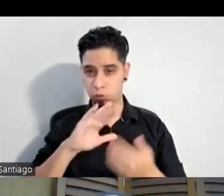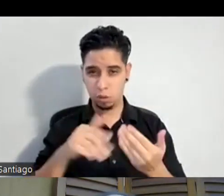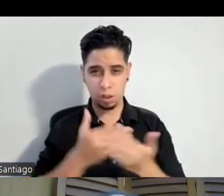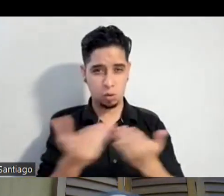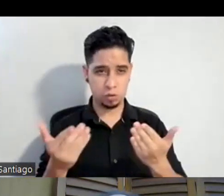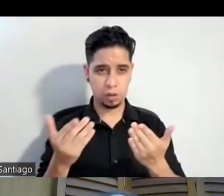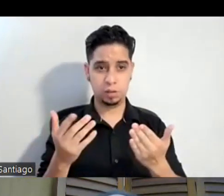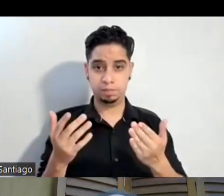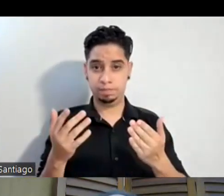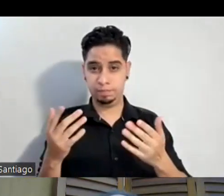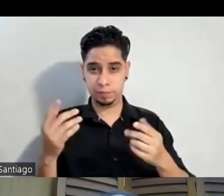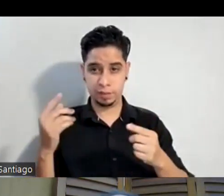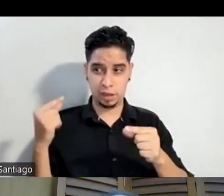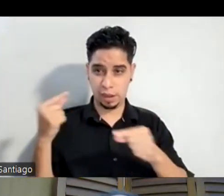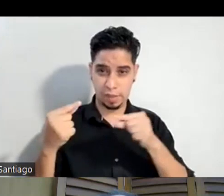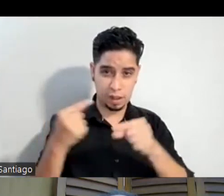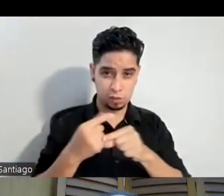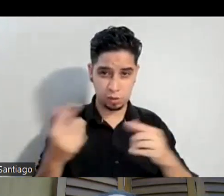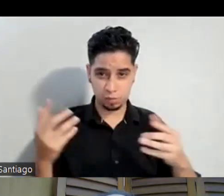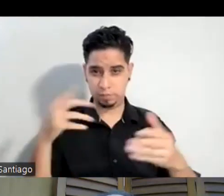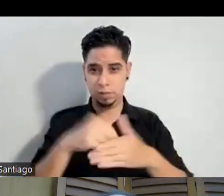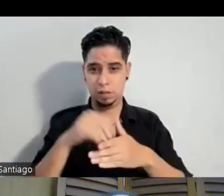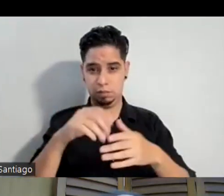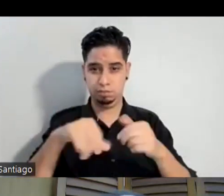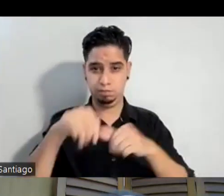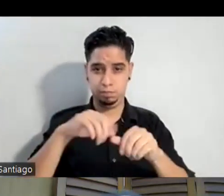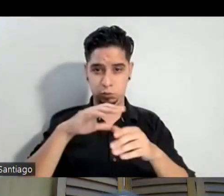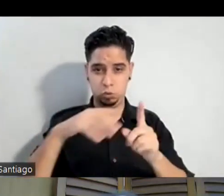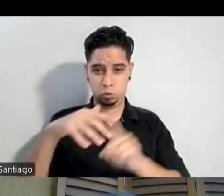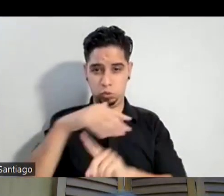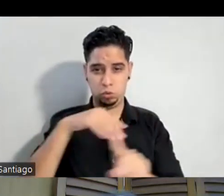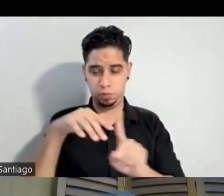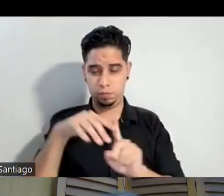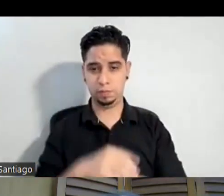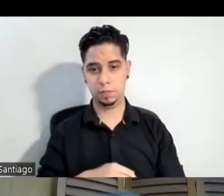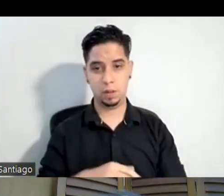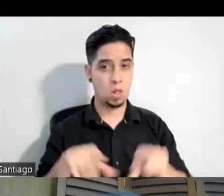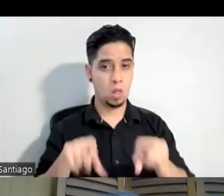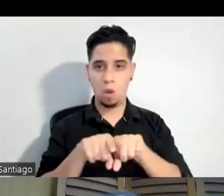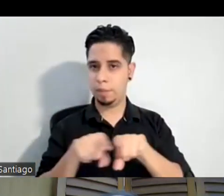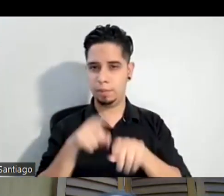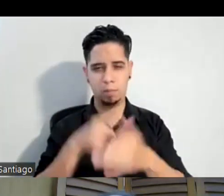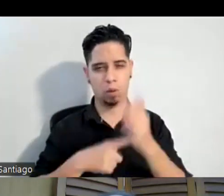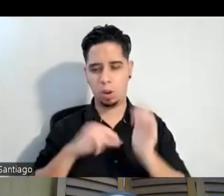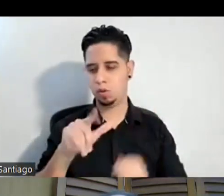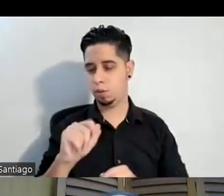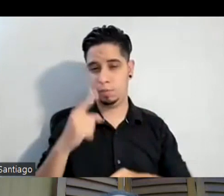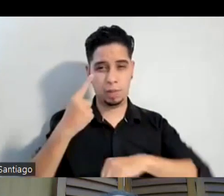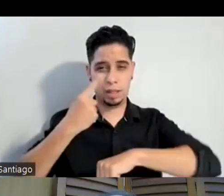generaciones diferentes alrededor tuyo pues me pasa lo mismo José o sea el primer día de ensayo porque pues yo me uní